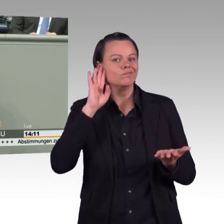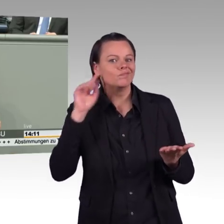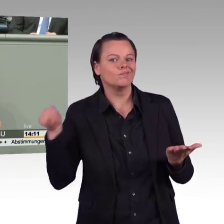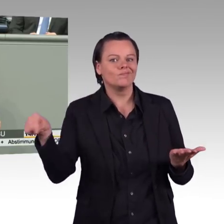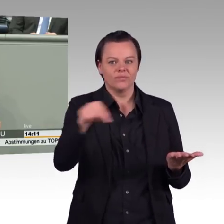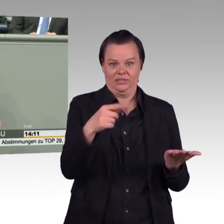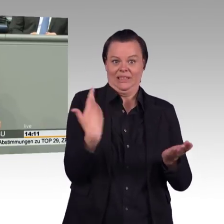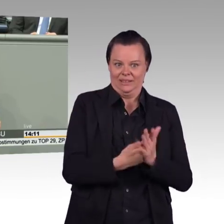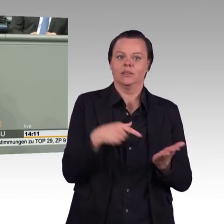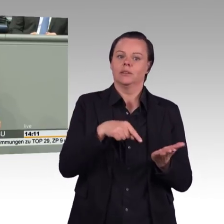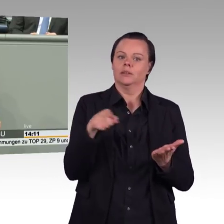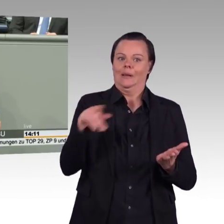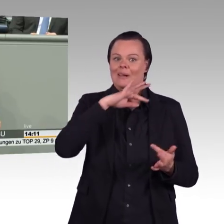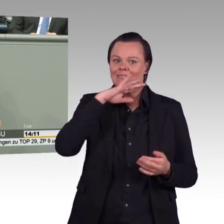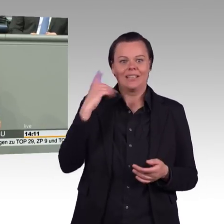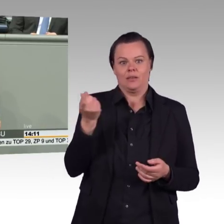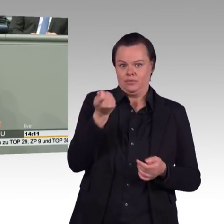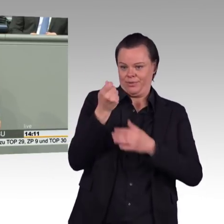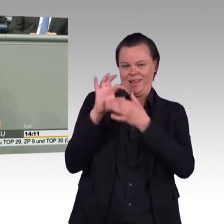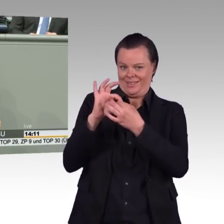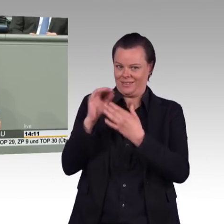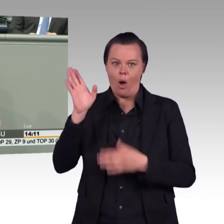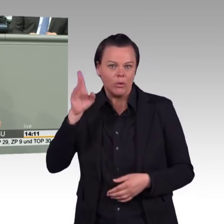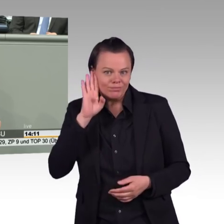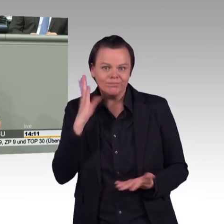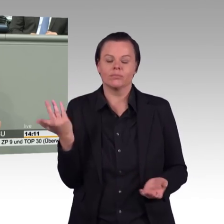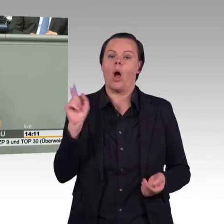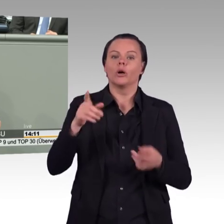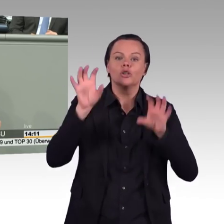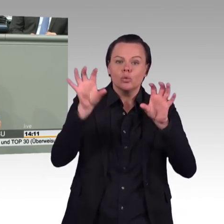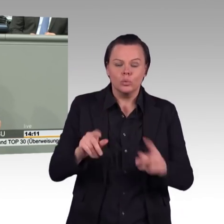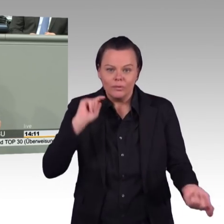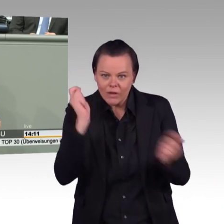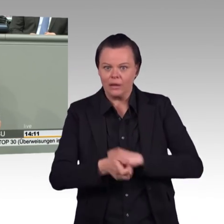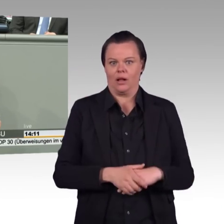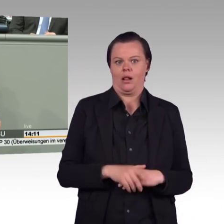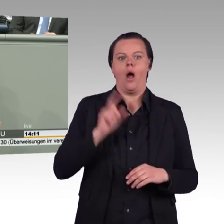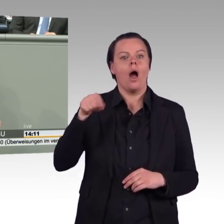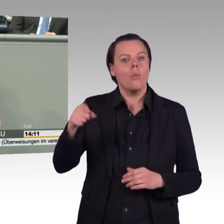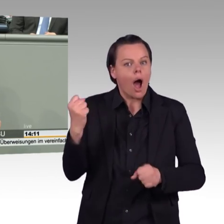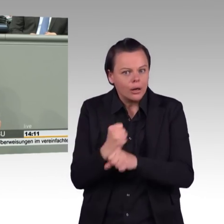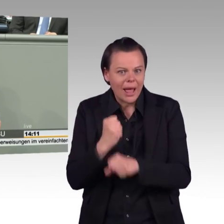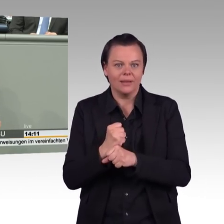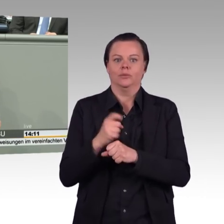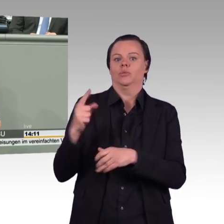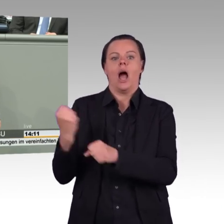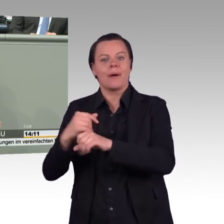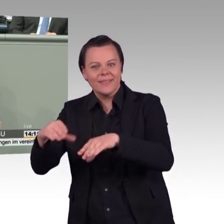Jahres und am 31. Januar diesen Jahres auf diese Punkte hingewiesen. Aber